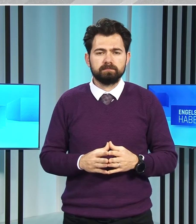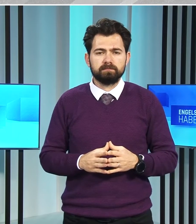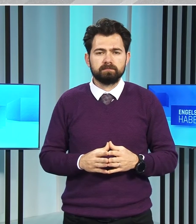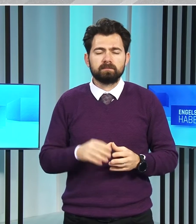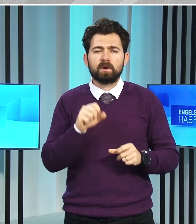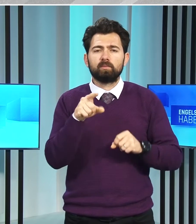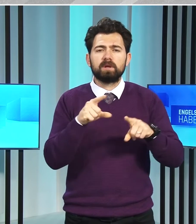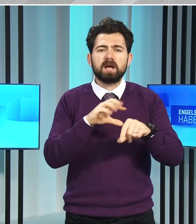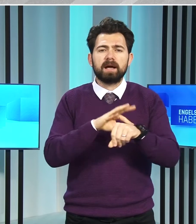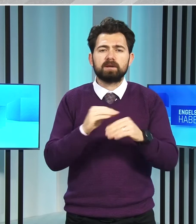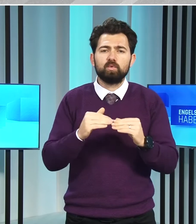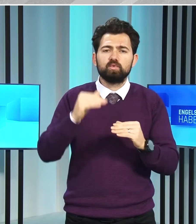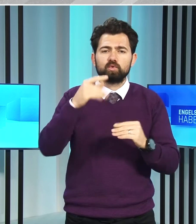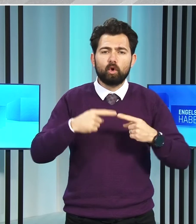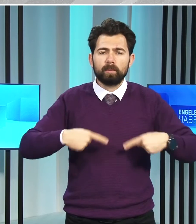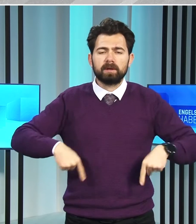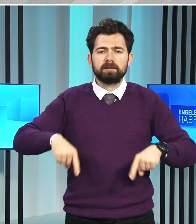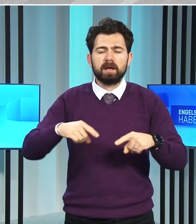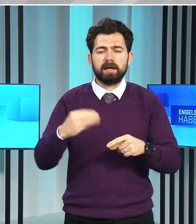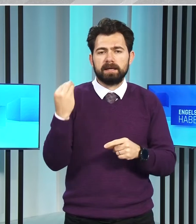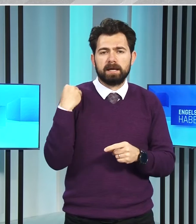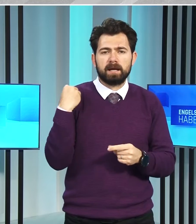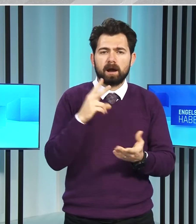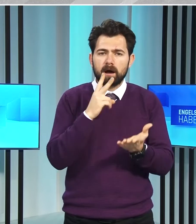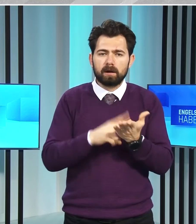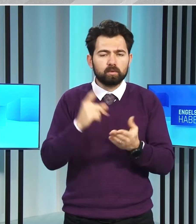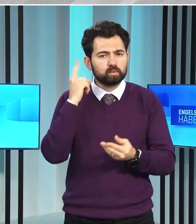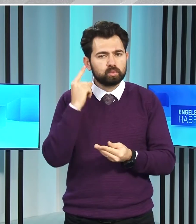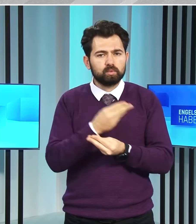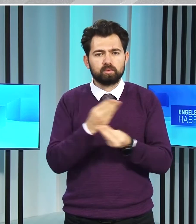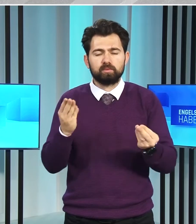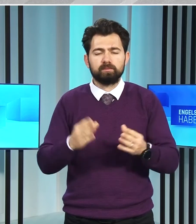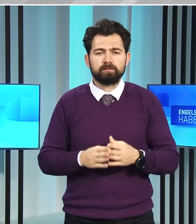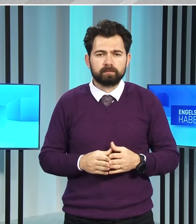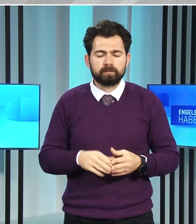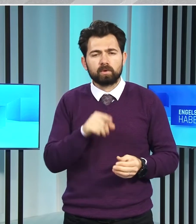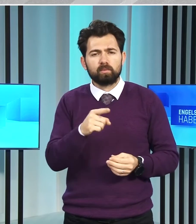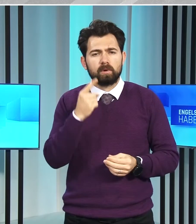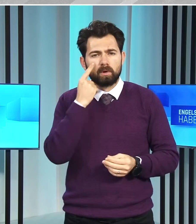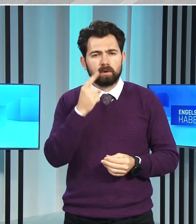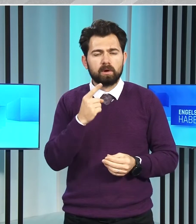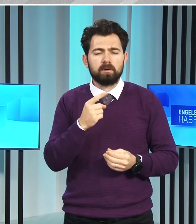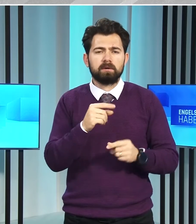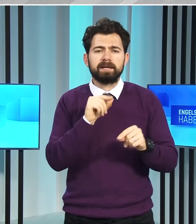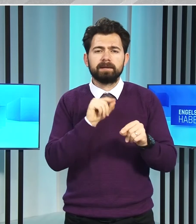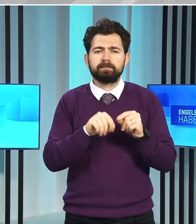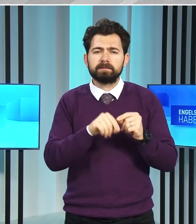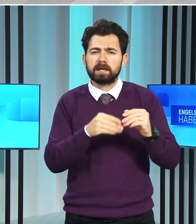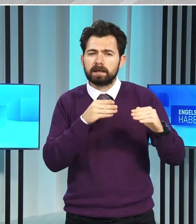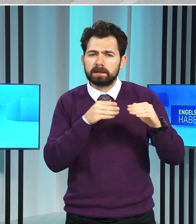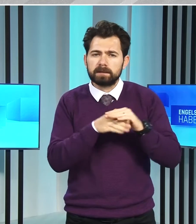Bulaşıcı Hastalıklar Üst Komitesi yeni kararlarını duyurdu. Buna göre ülkeye